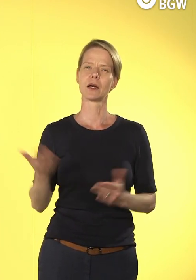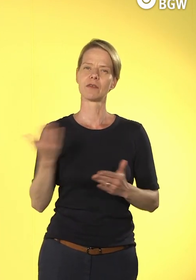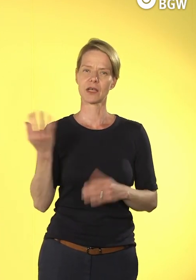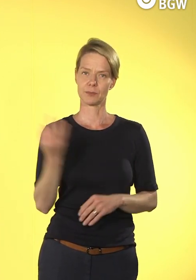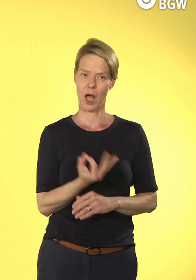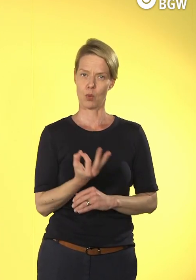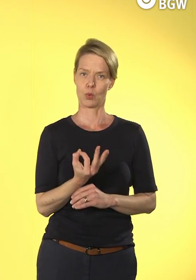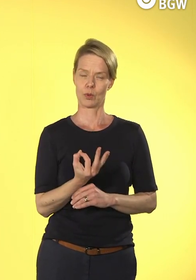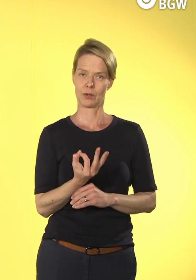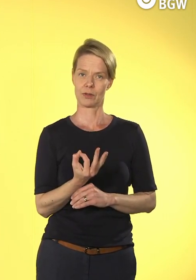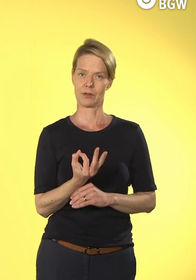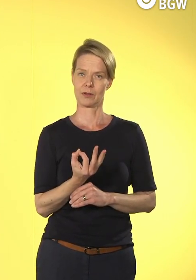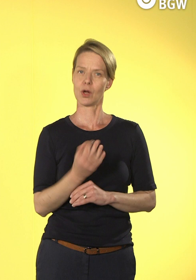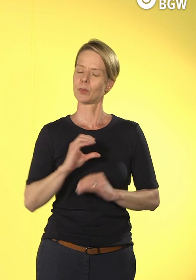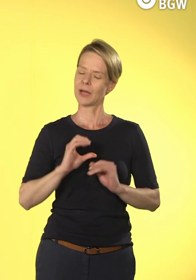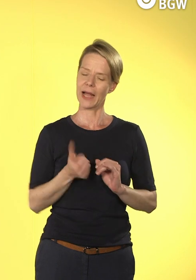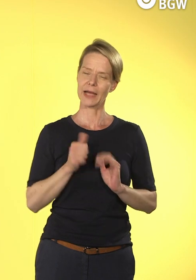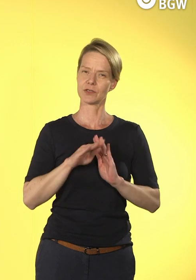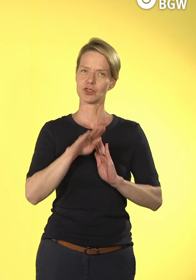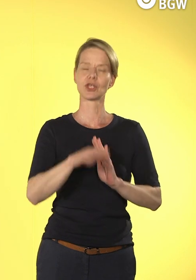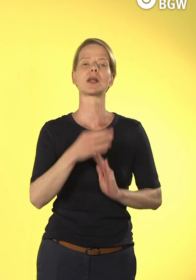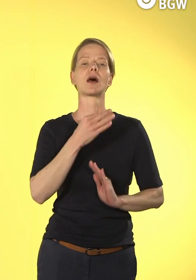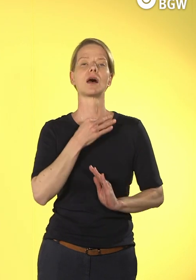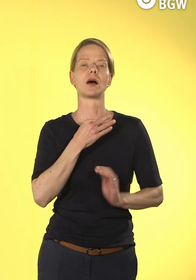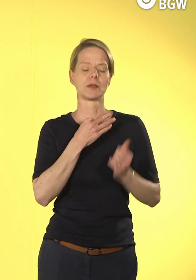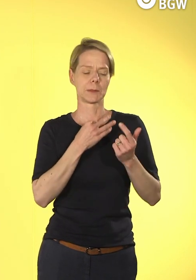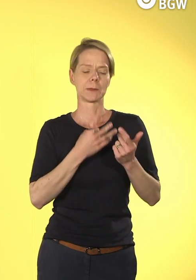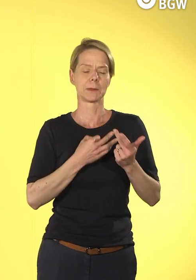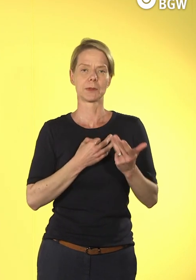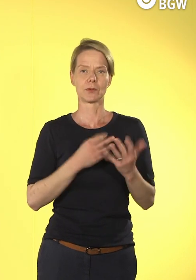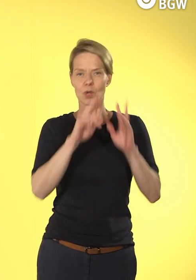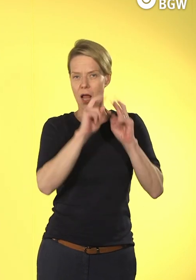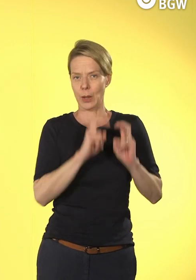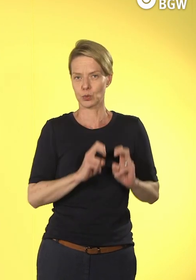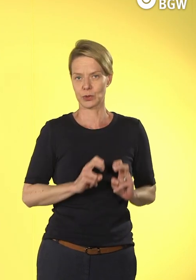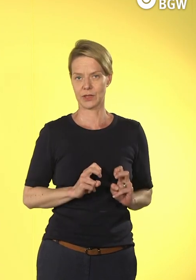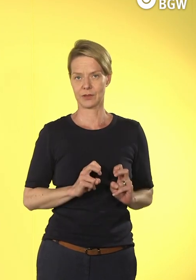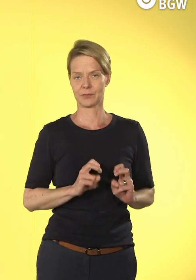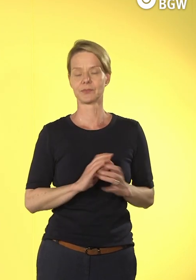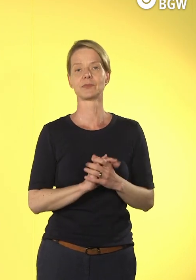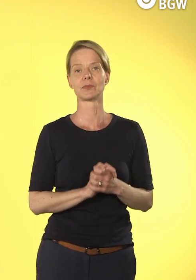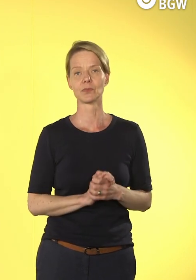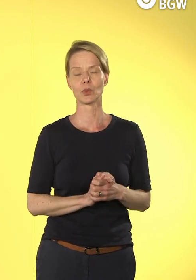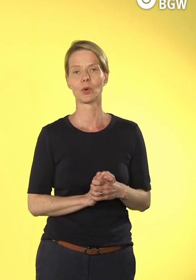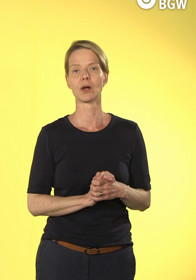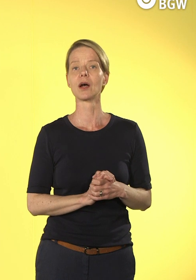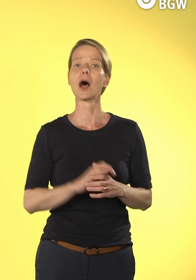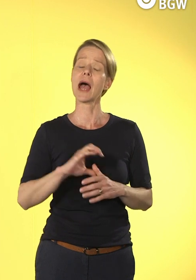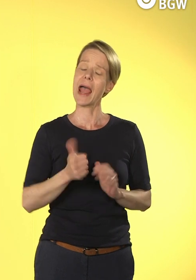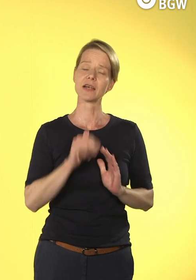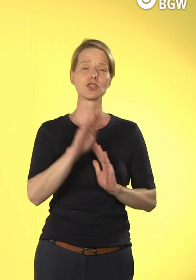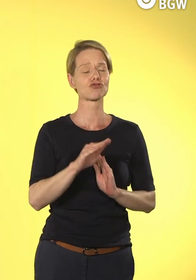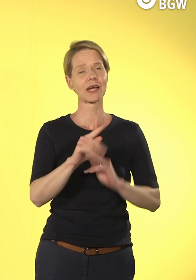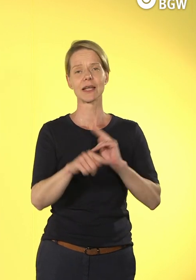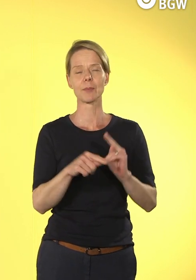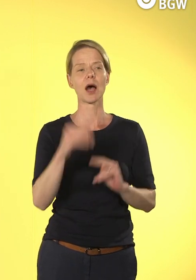heißt, diese Themen überhaupt erst mal auf den Schirm zu bekommen und wahrzunehmen. Damit ist keine Handlung verbunden, aber das Wahrnehmen ist der erste Schritt.